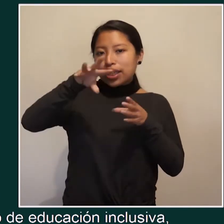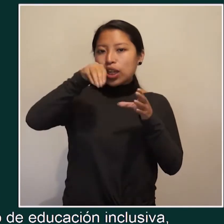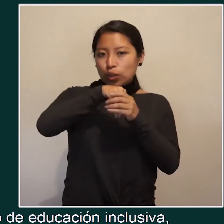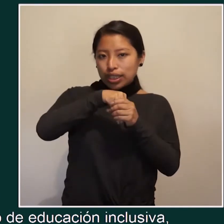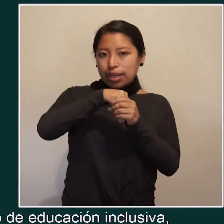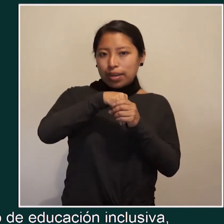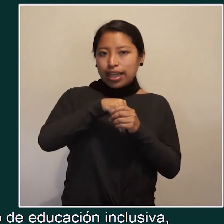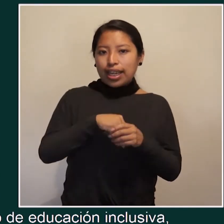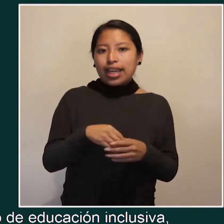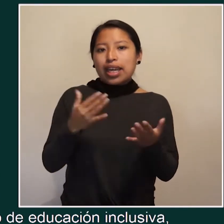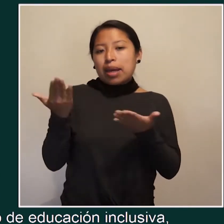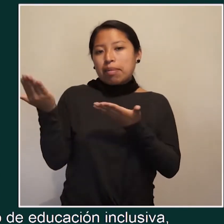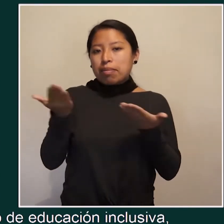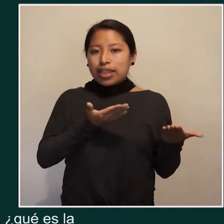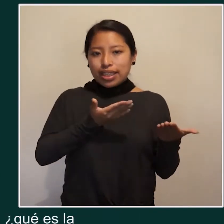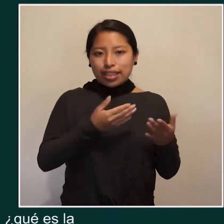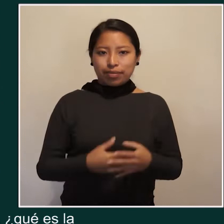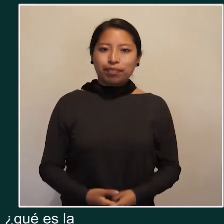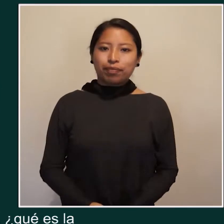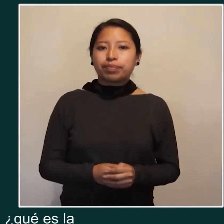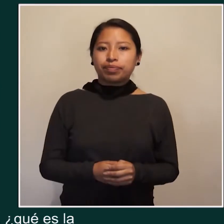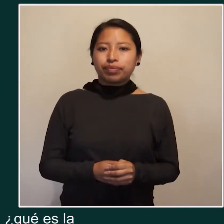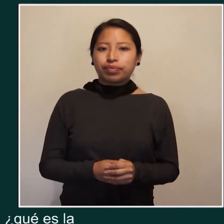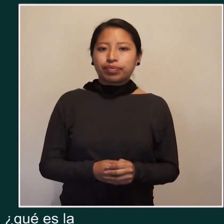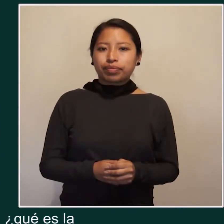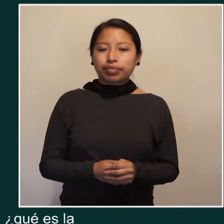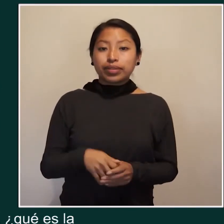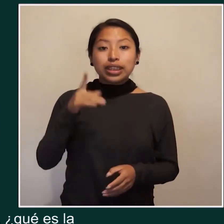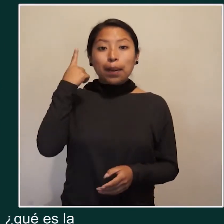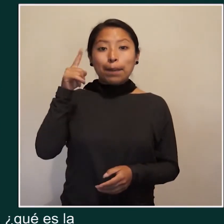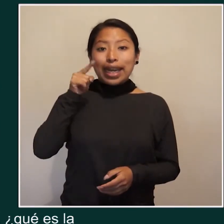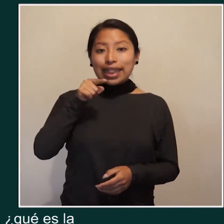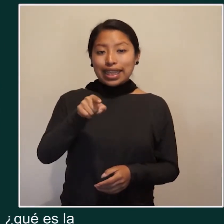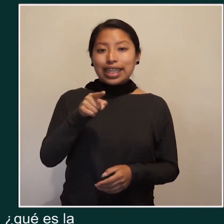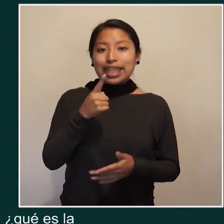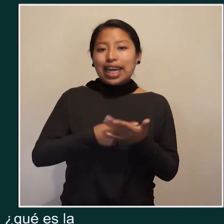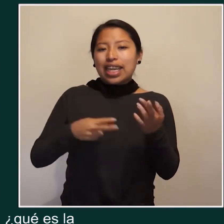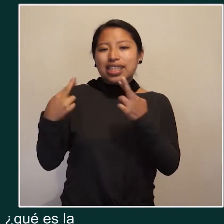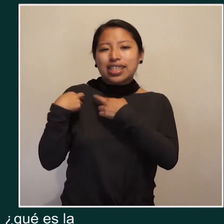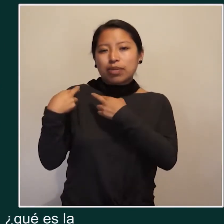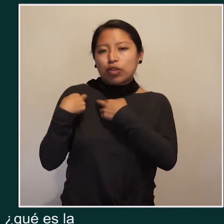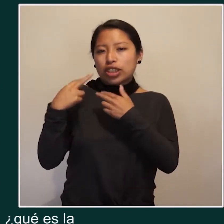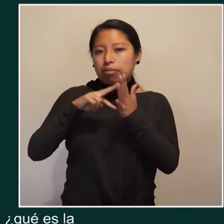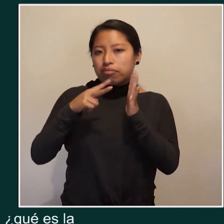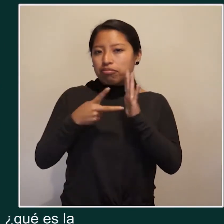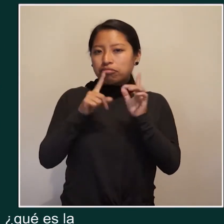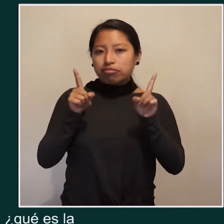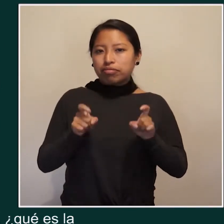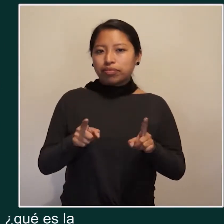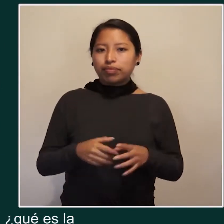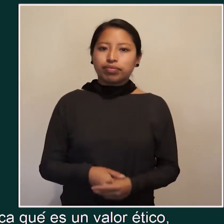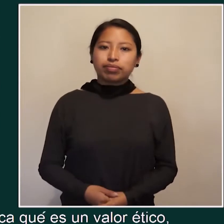inclusiva. Bienvenida al programa. Para usted, ¿qué es la responsabilidad?